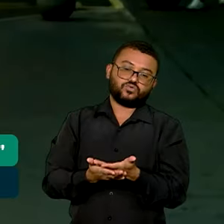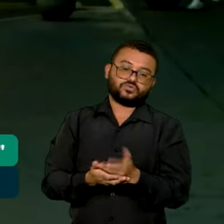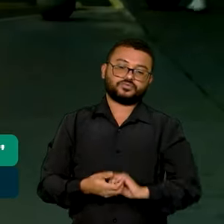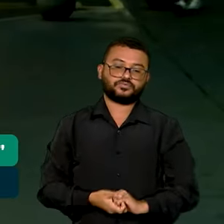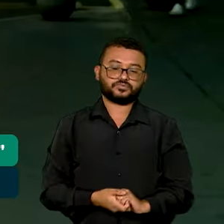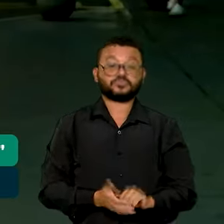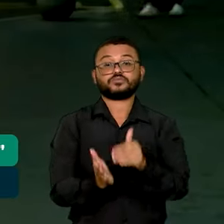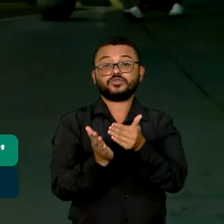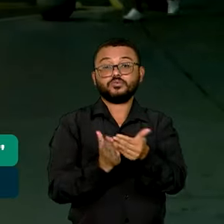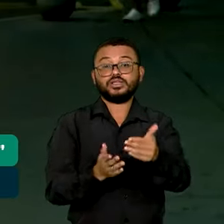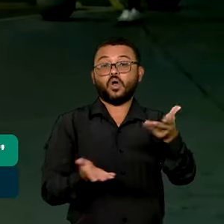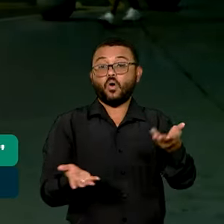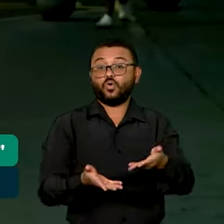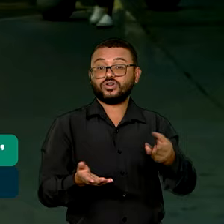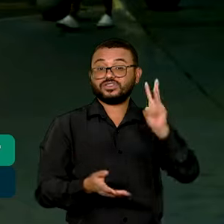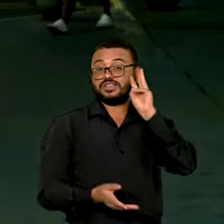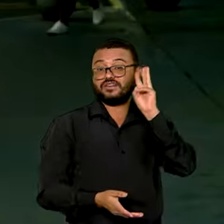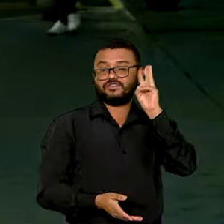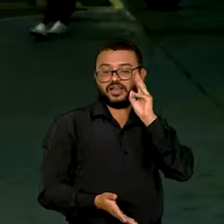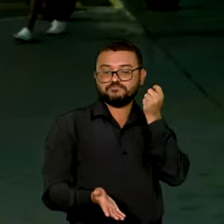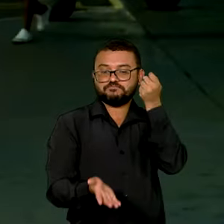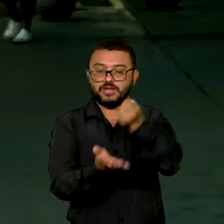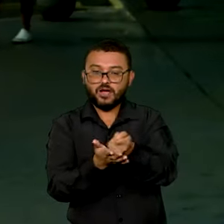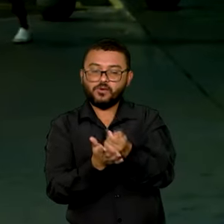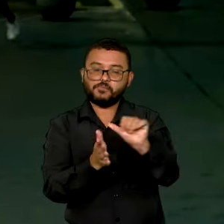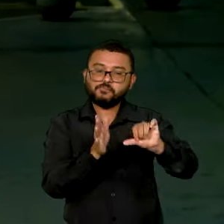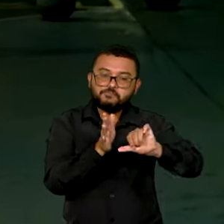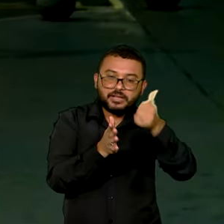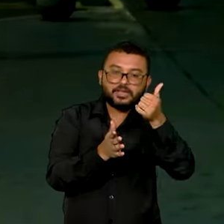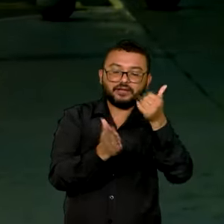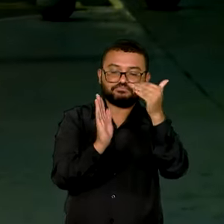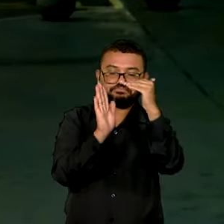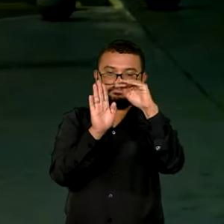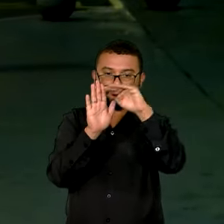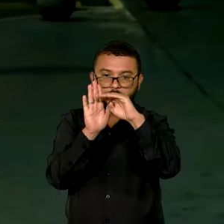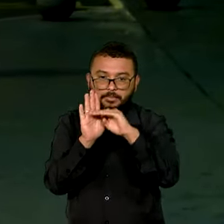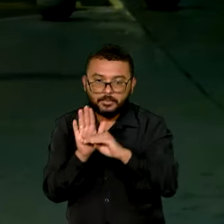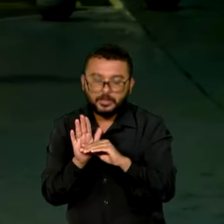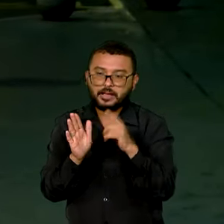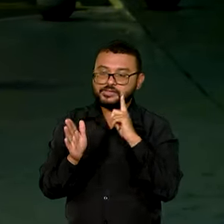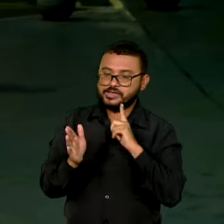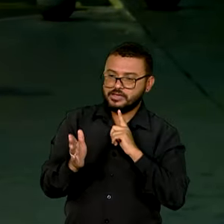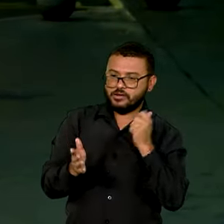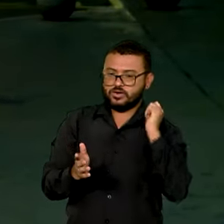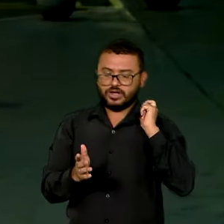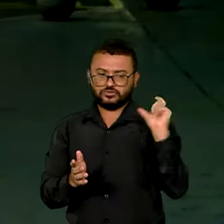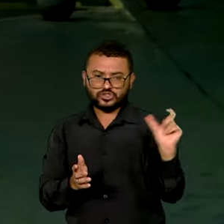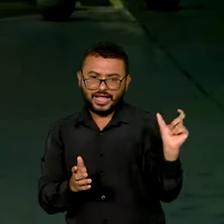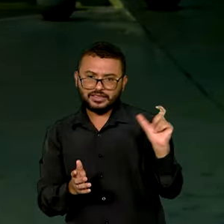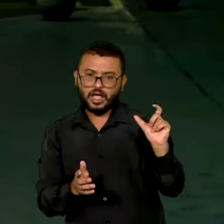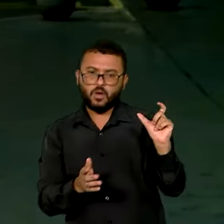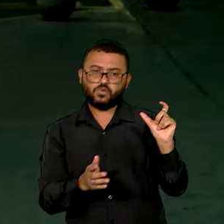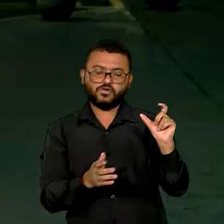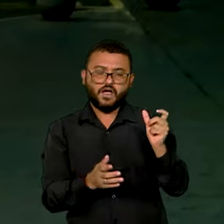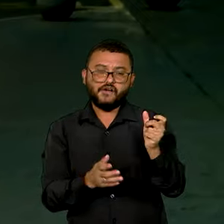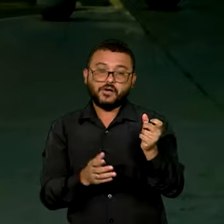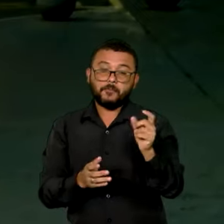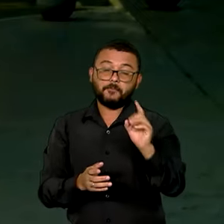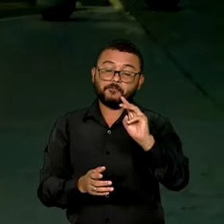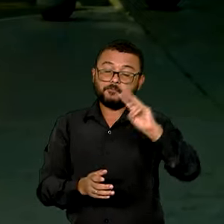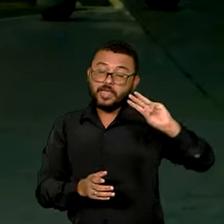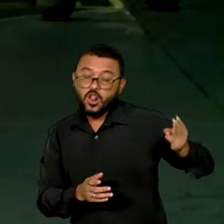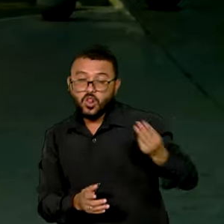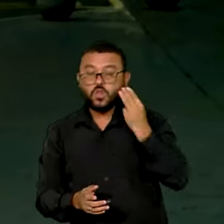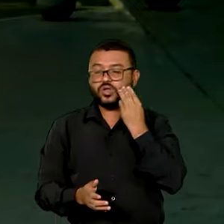Começou nesta terça-feira o pagamento da primeira parcela da poupança do ensino médio para milhões de jovens do